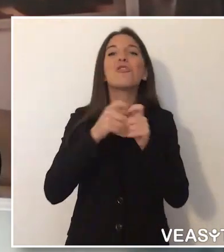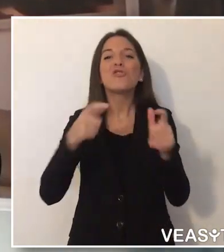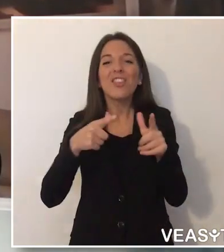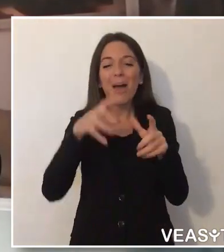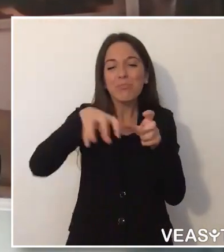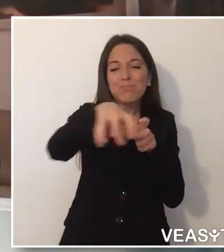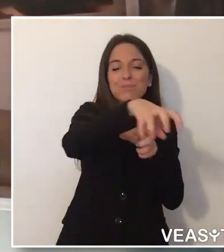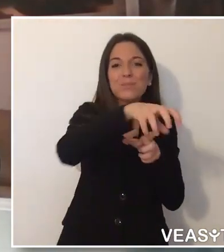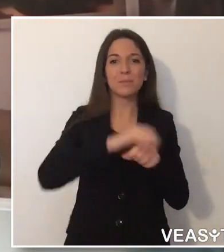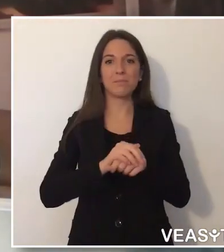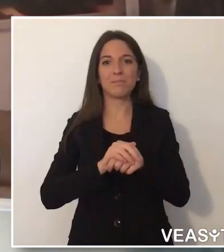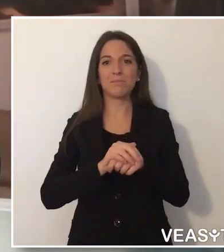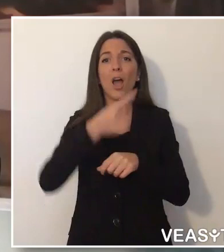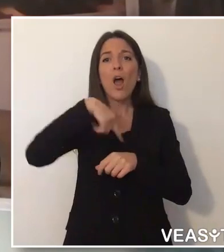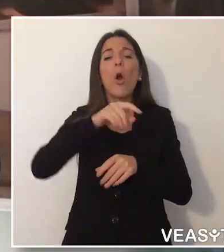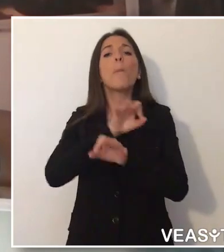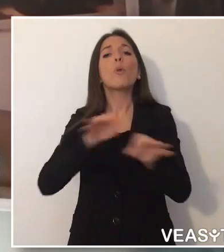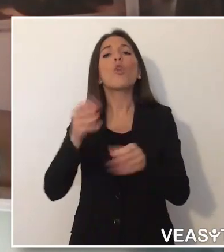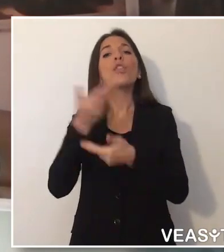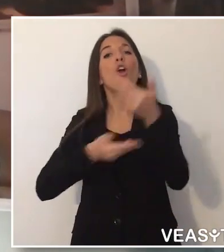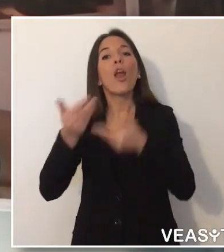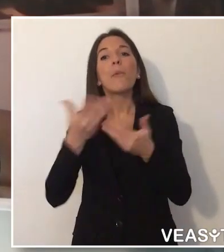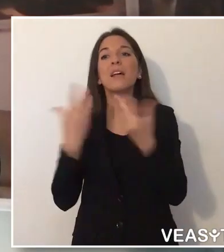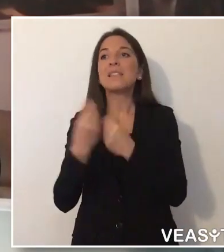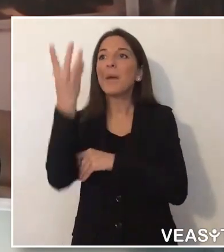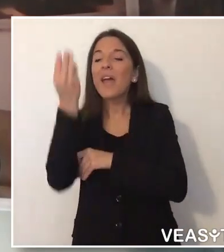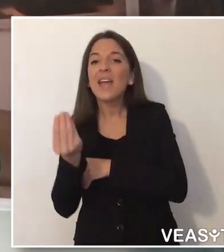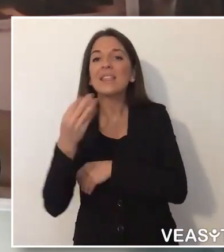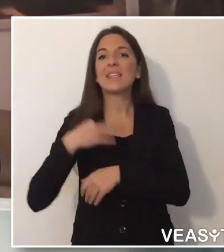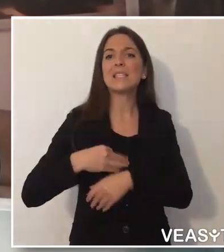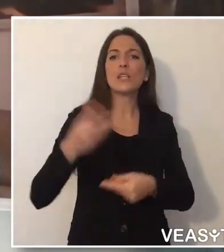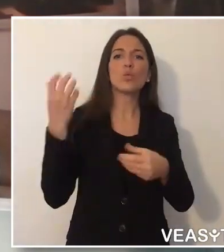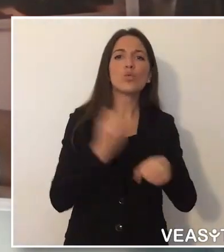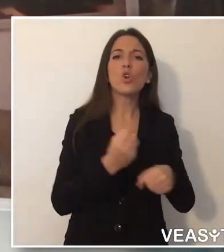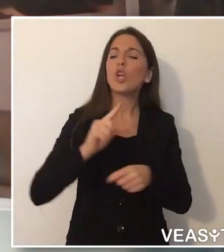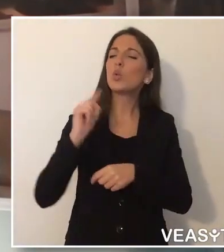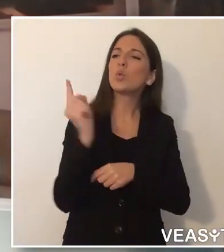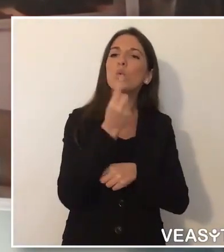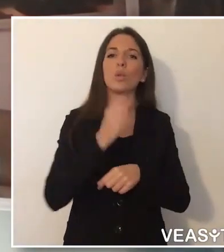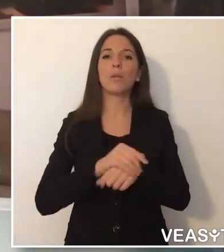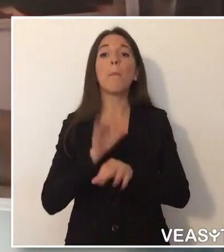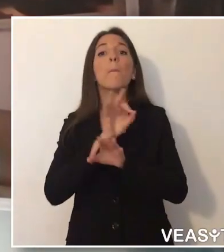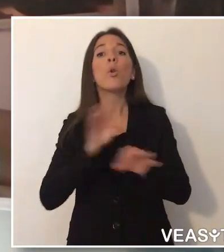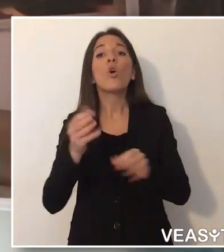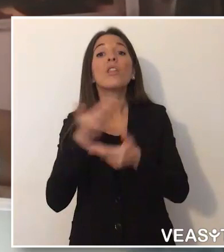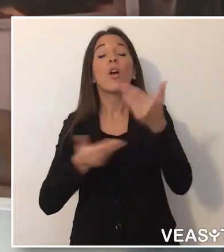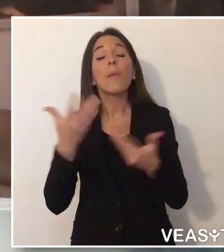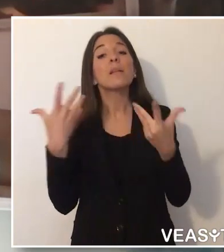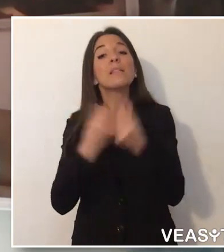Auspichiamo che l'informativa riguardante la già immediata disponibilità di questi servizi sopra segnalati